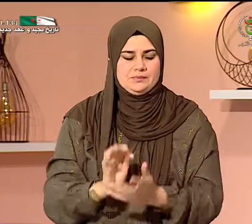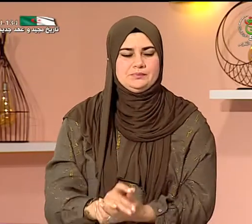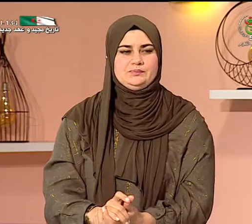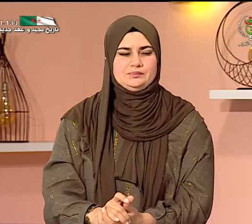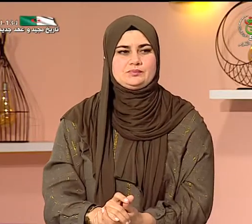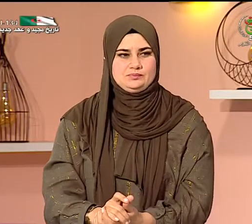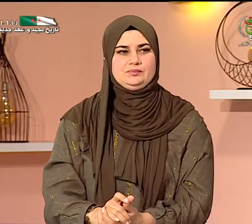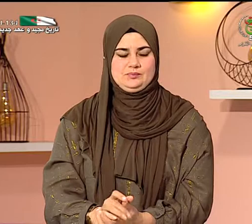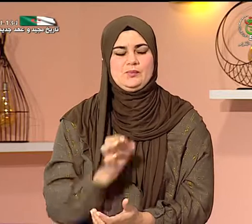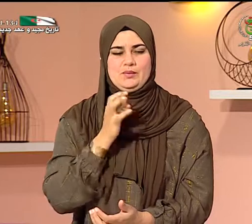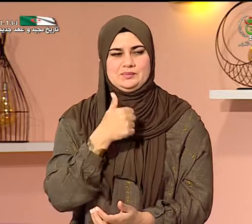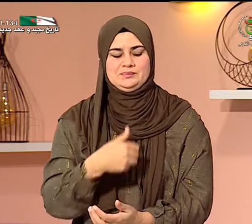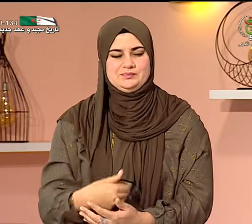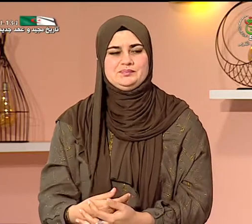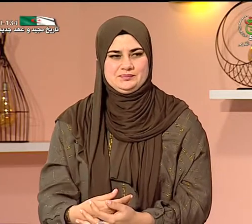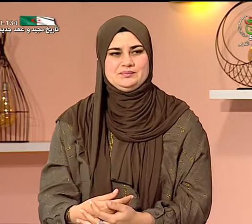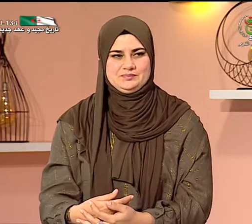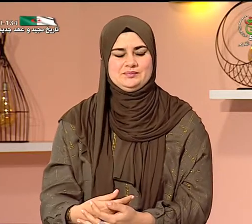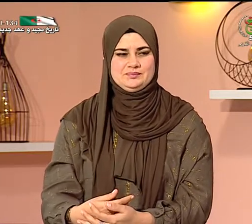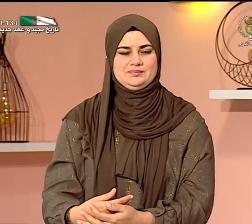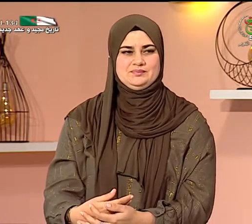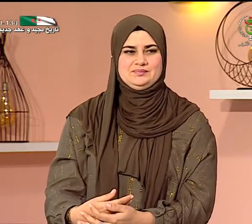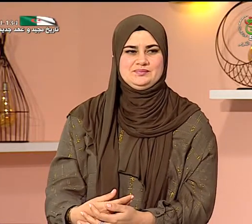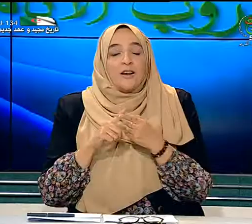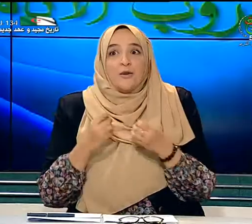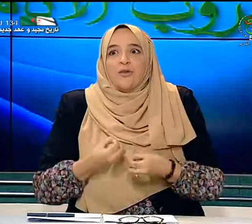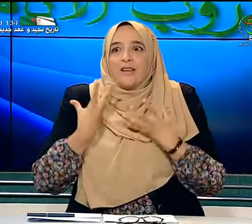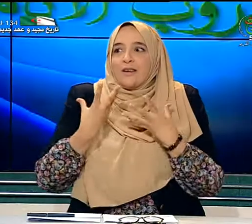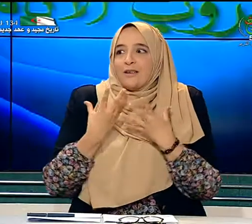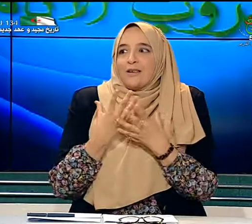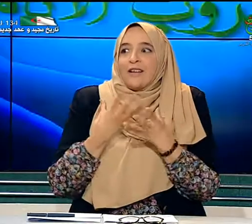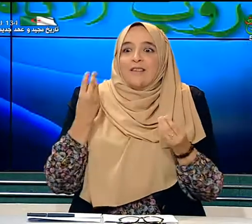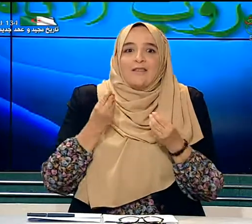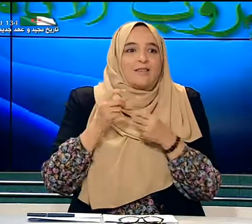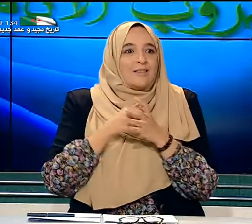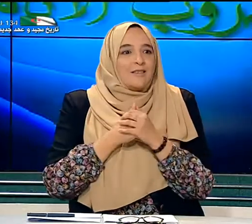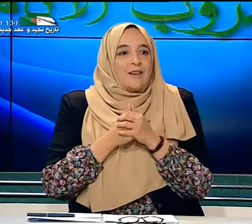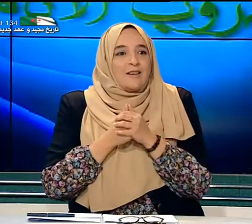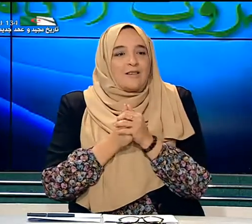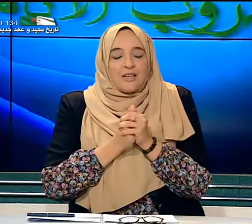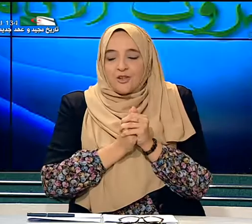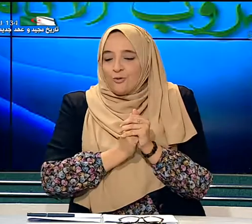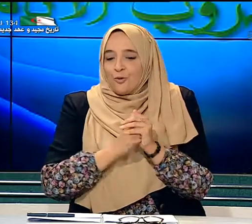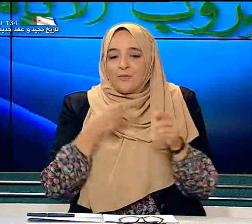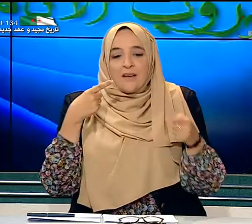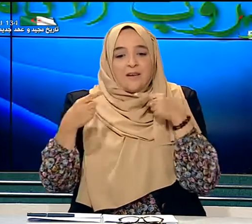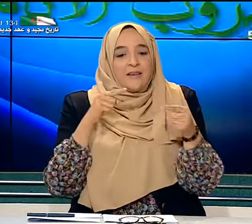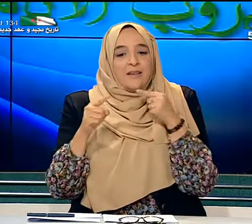موضوع القوقعة أعلموا أنه موضوع يعني يثير عدة كيش يقولوا يعني